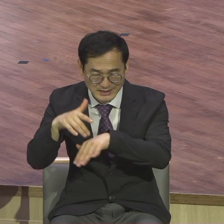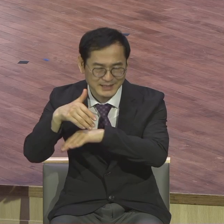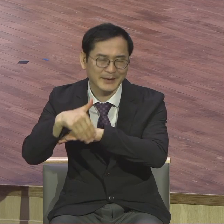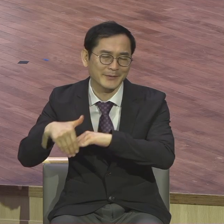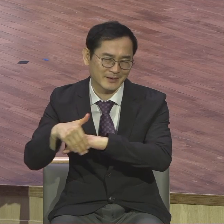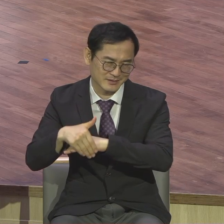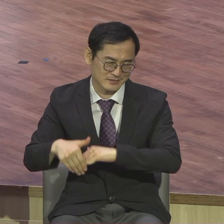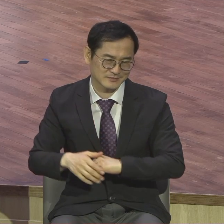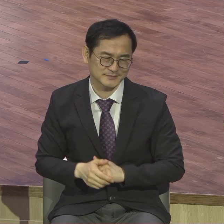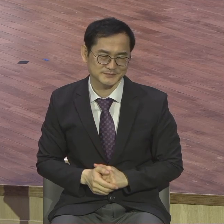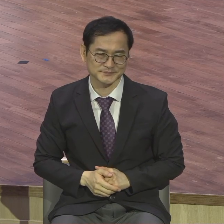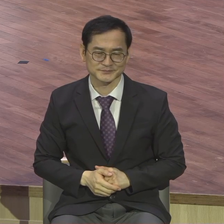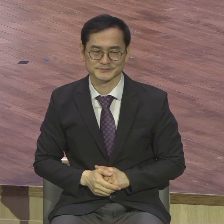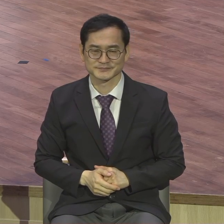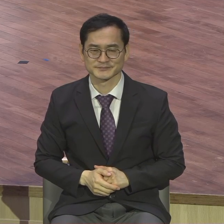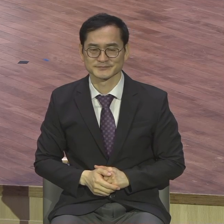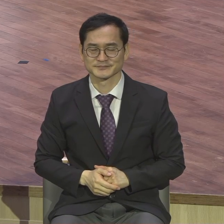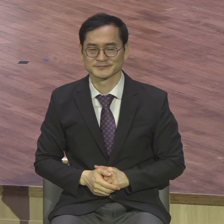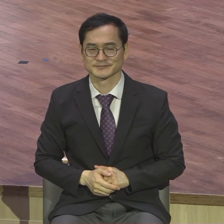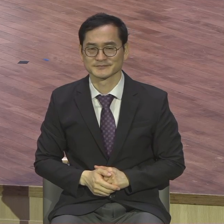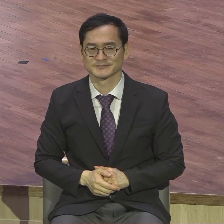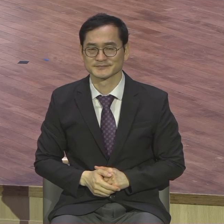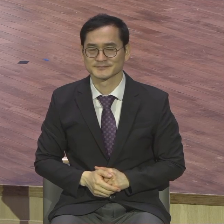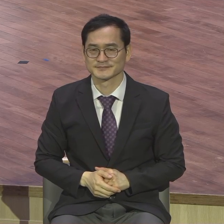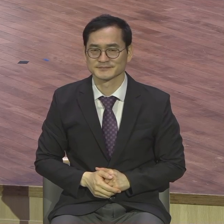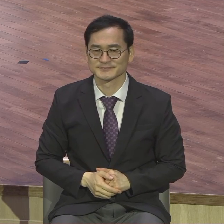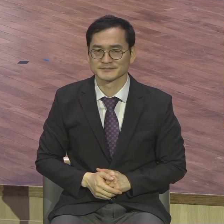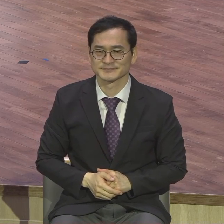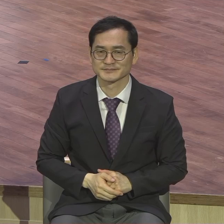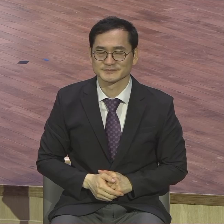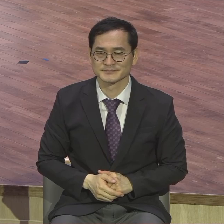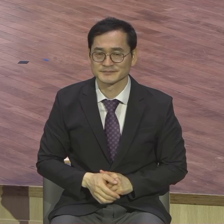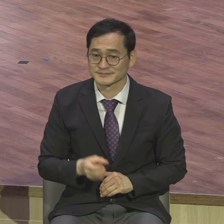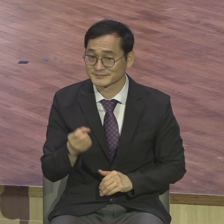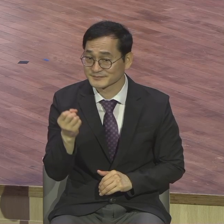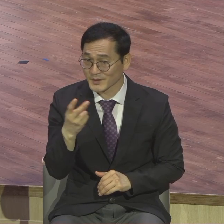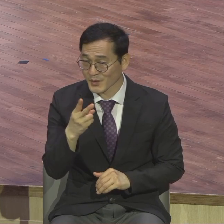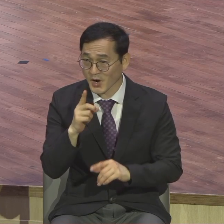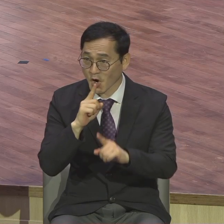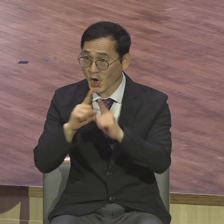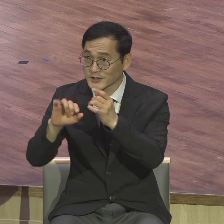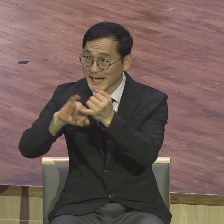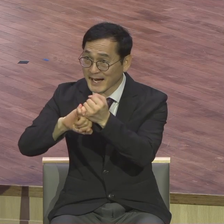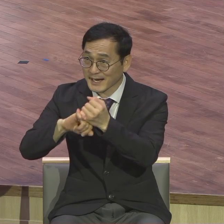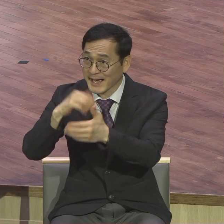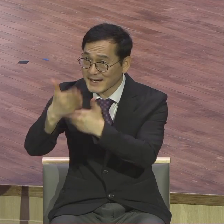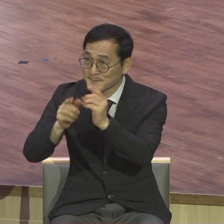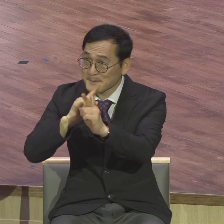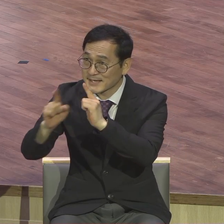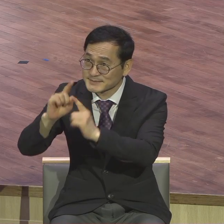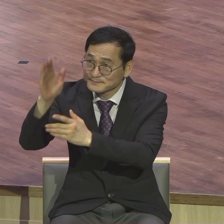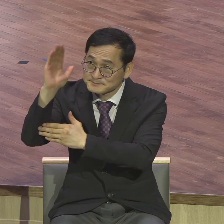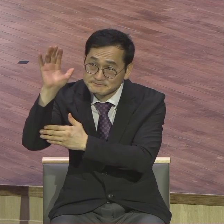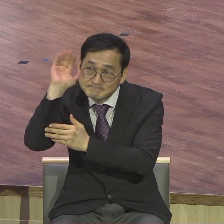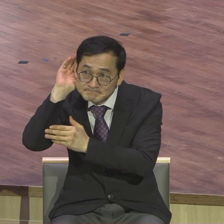강단의 이 언약이 아닌 뭐요 자기 소견대로 내 생각대로 내 판단대로